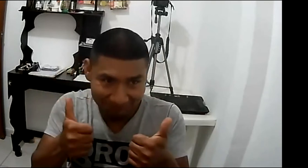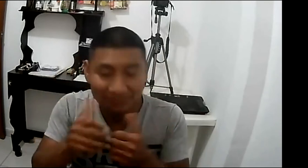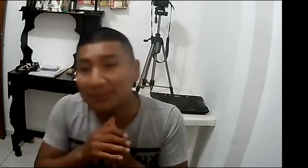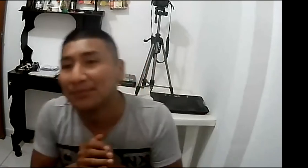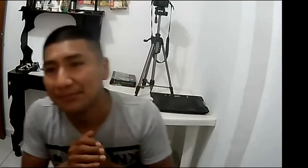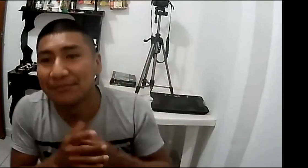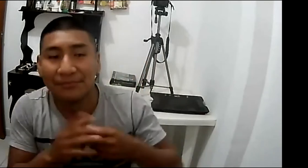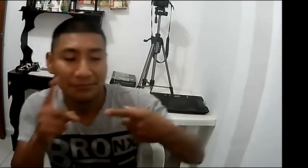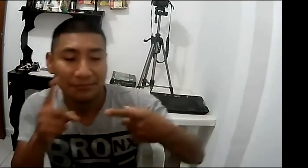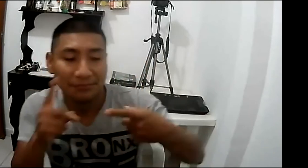mucho gusto